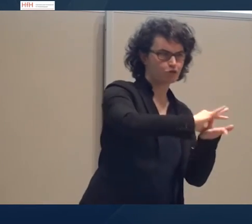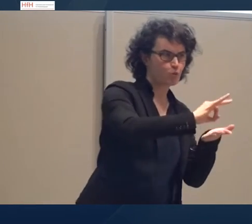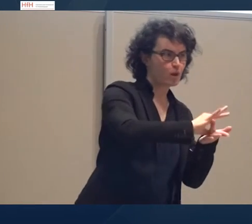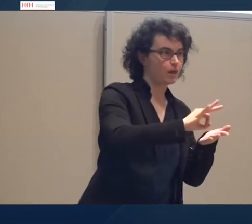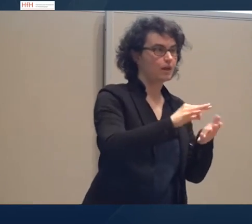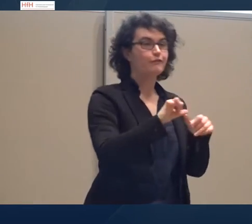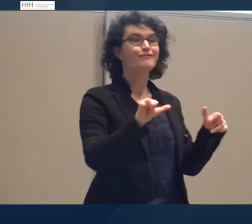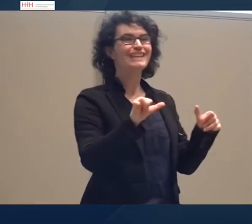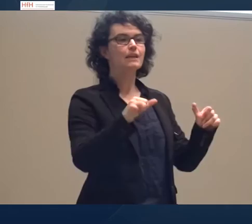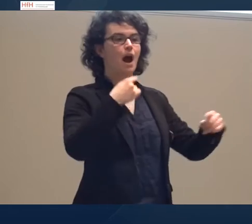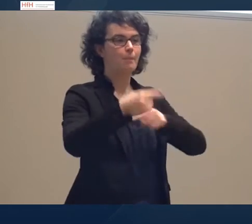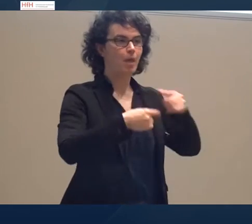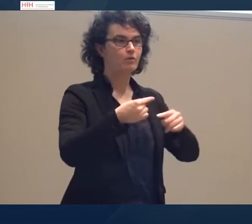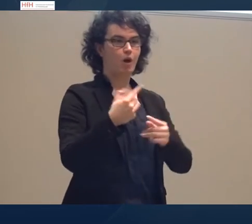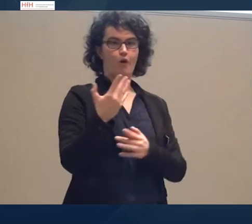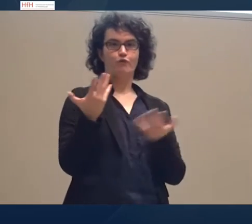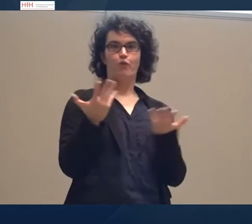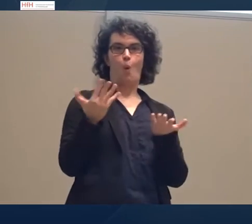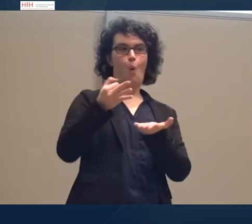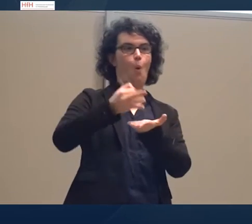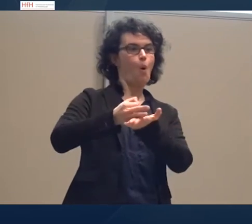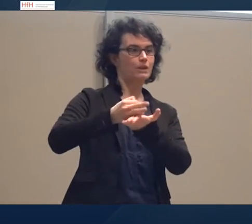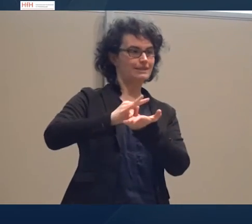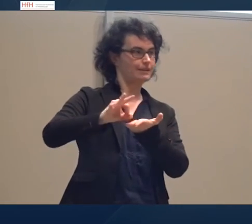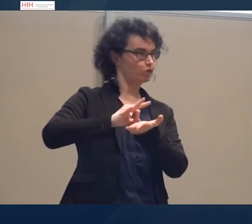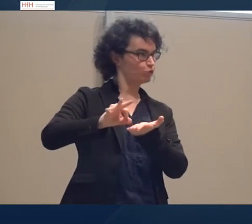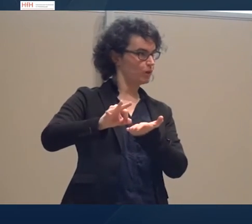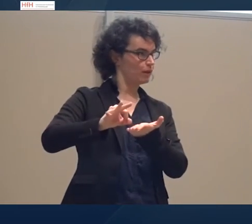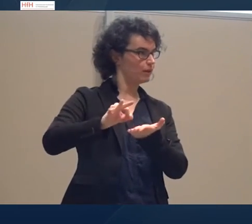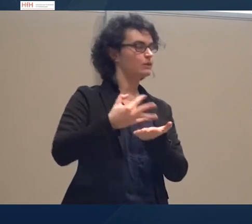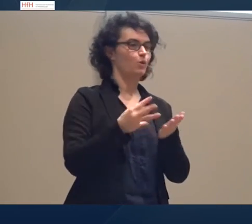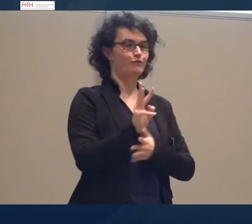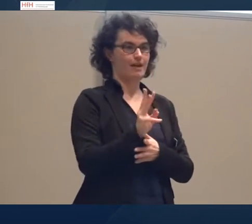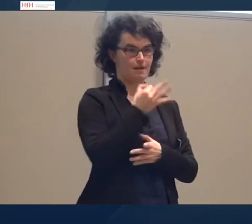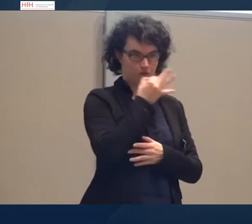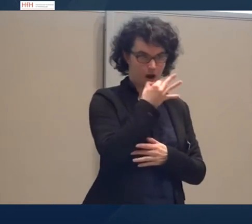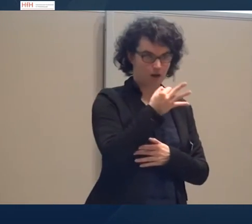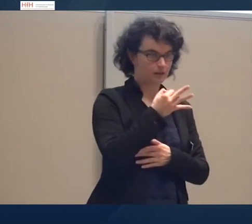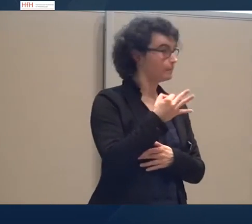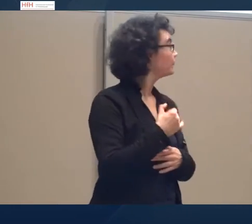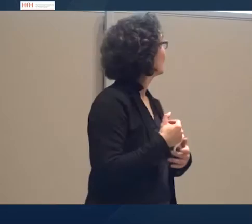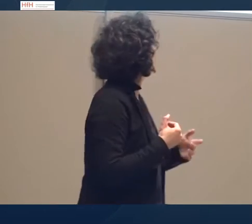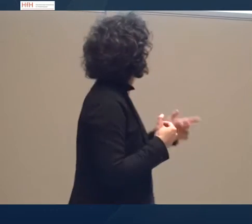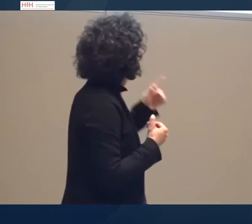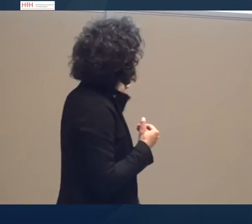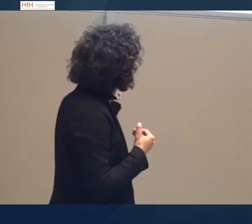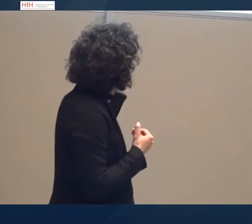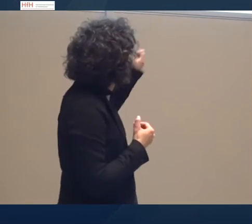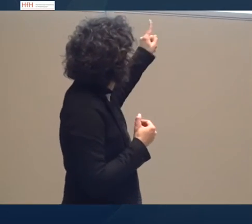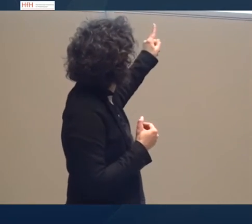ist die Schule, und so weiter. Und dann haben wir, können wir sagen, auch diese W-Fragen